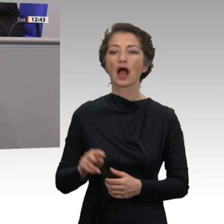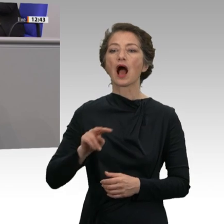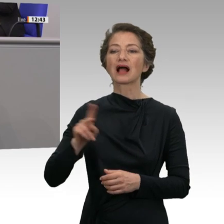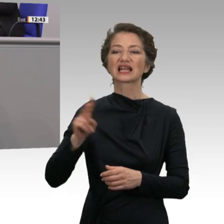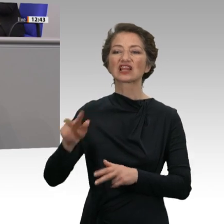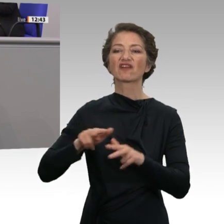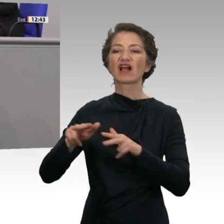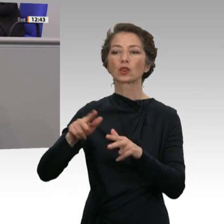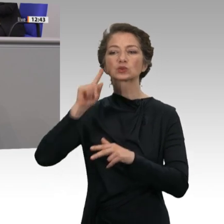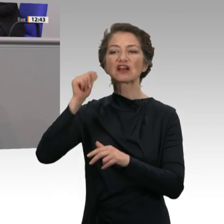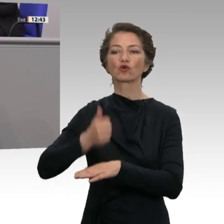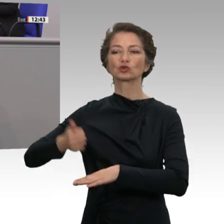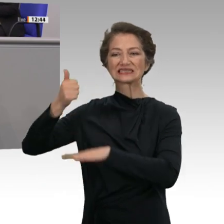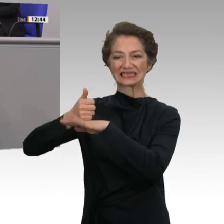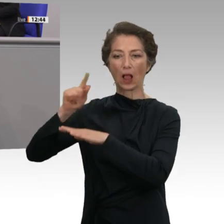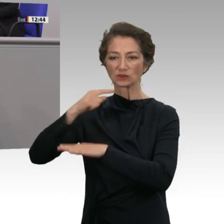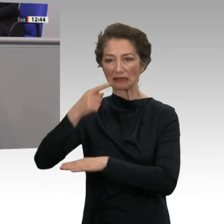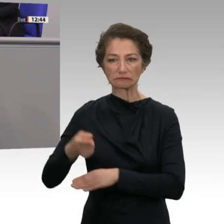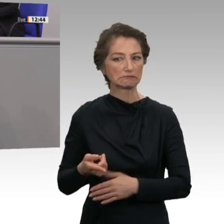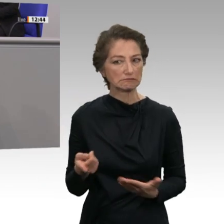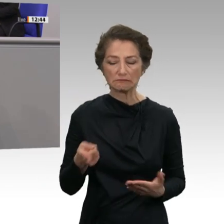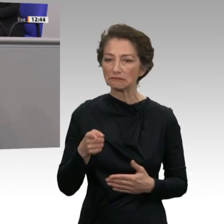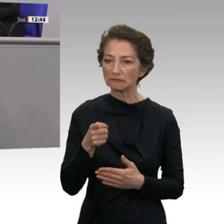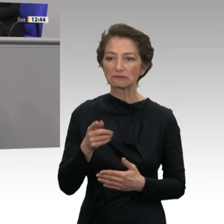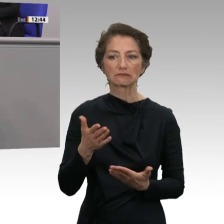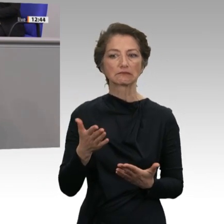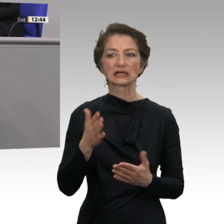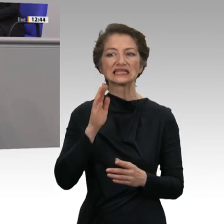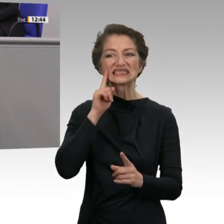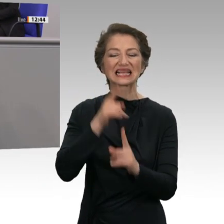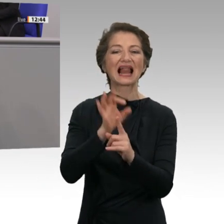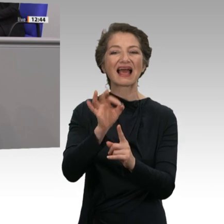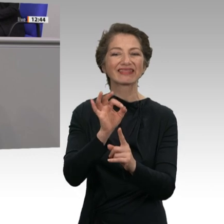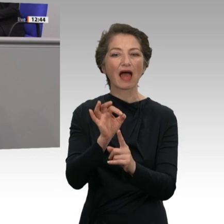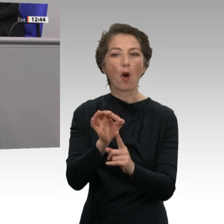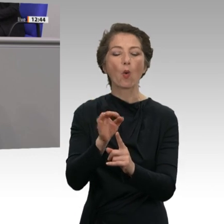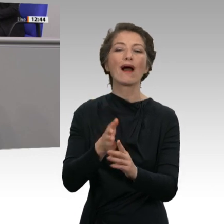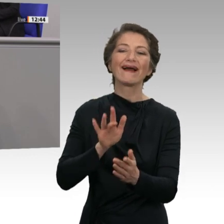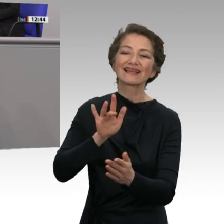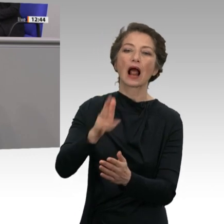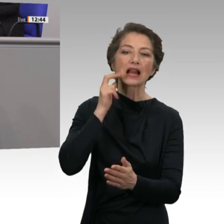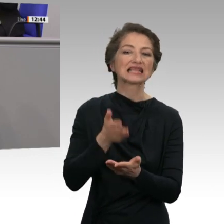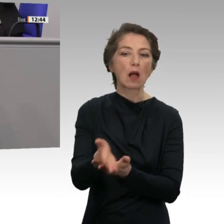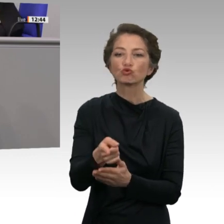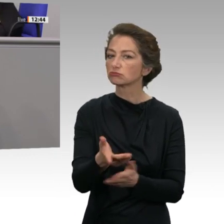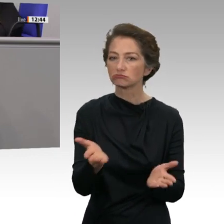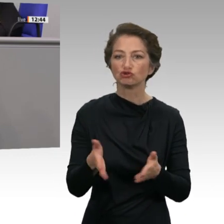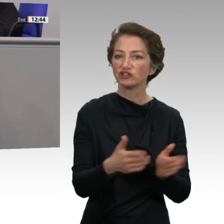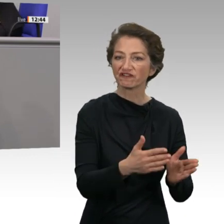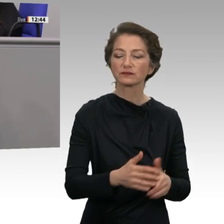keine zielgenaue Maßnahme gegen Altersarmut, die hier hergestellt wird. Ich zitiere Greg Krämer, den ehemaligen Generalsekretär der Caritas,